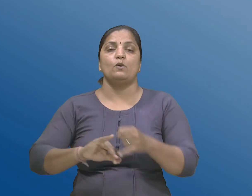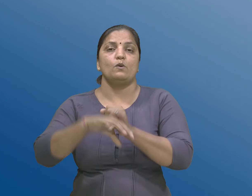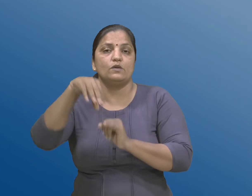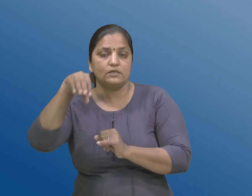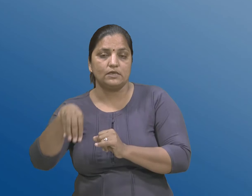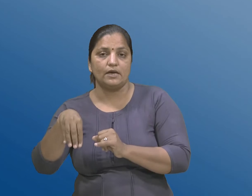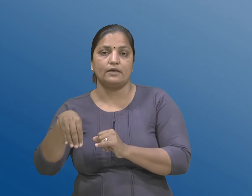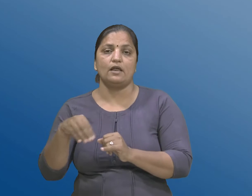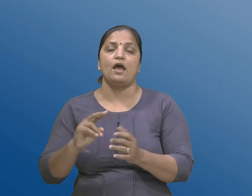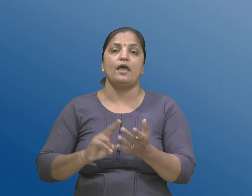पातर रहेशे